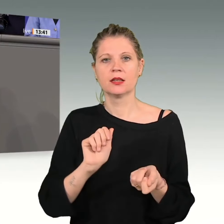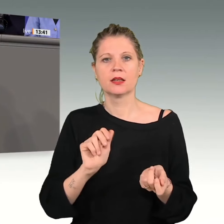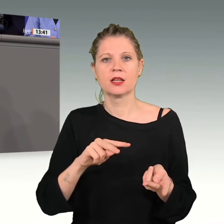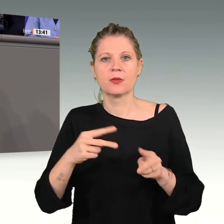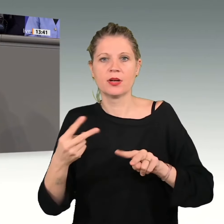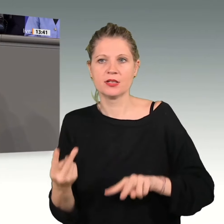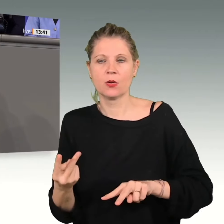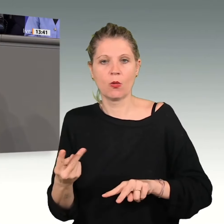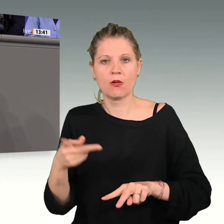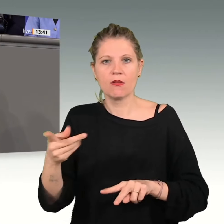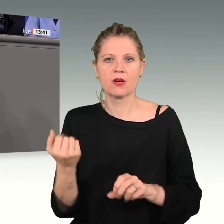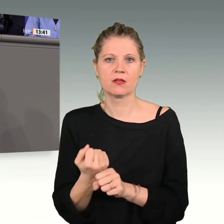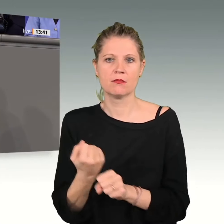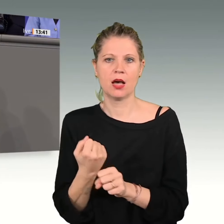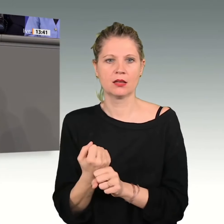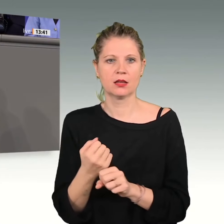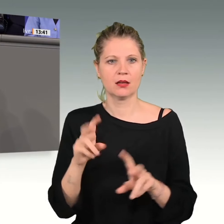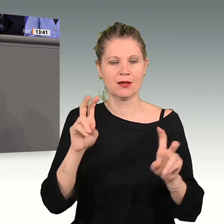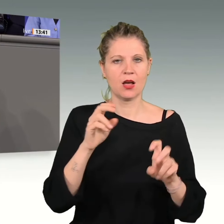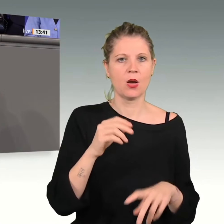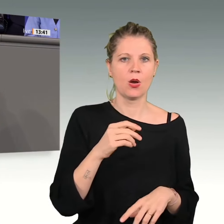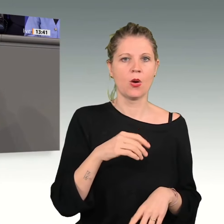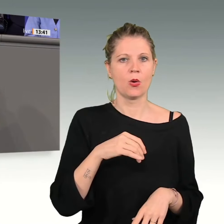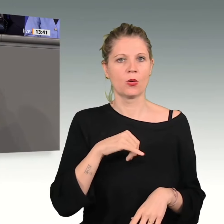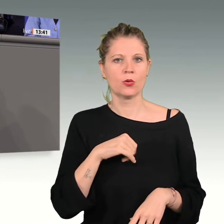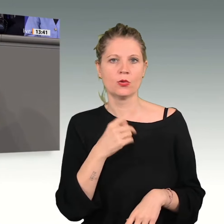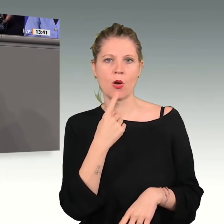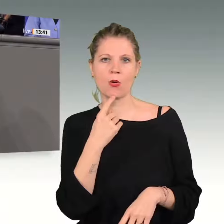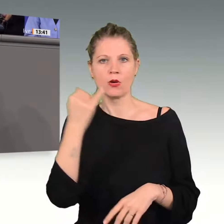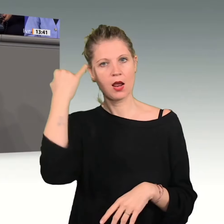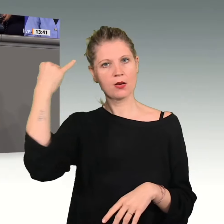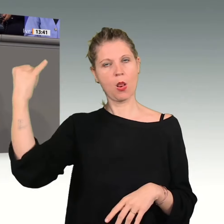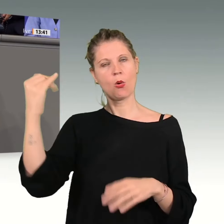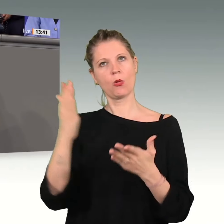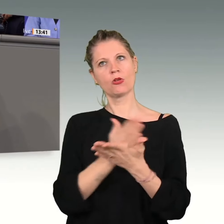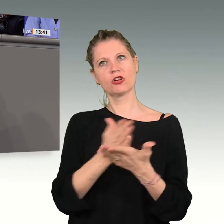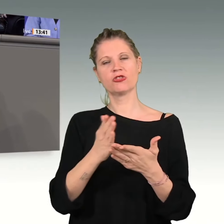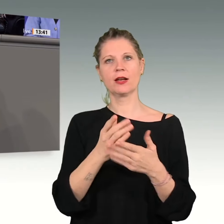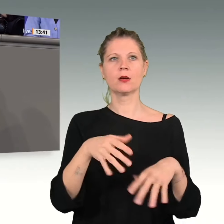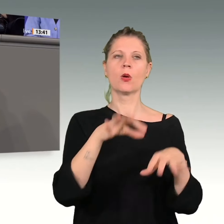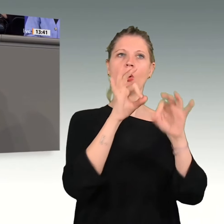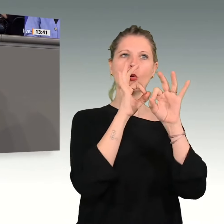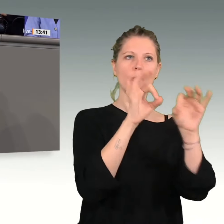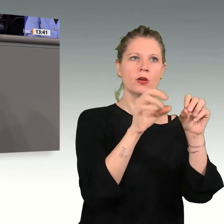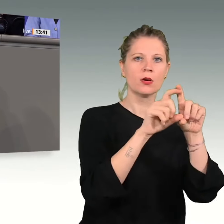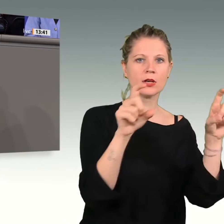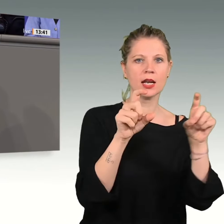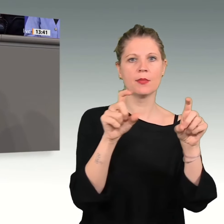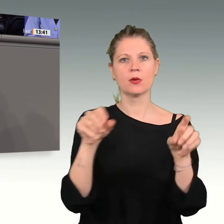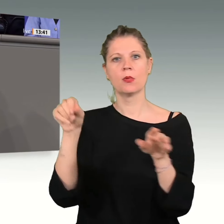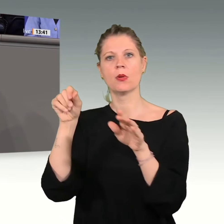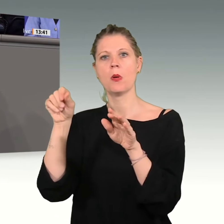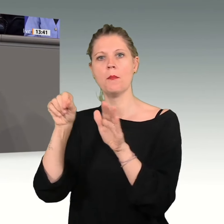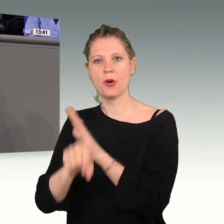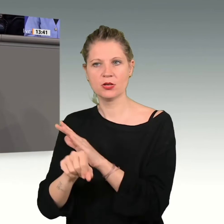Grün-rote Ideologen unterscheiden hierbei in gute und böse Unternehmen. Die wenigen Guten dürfen